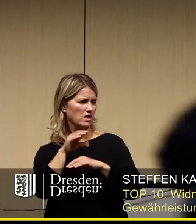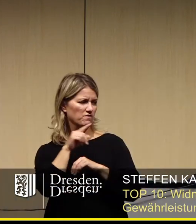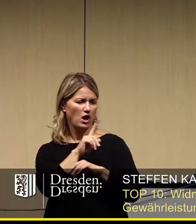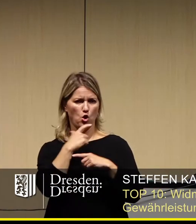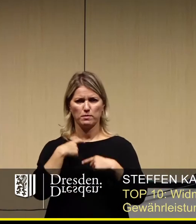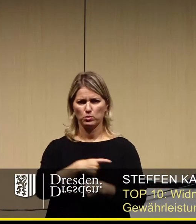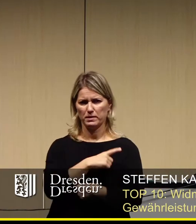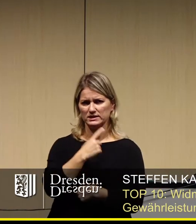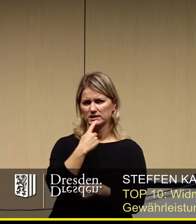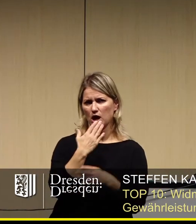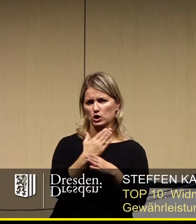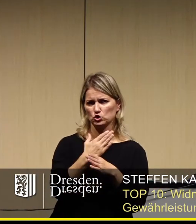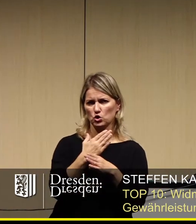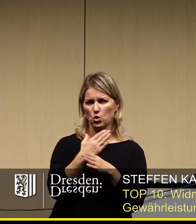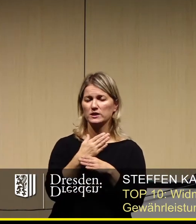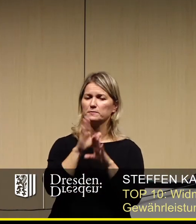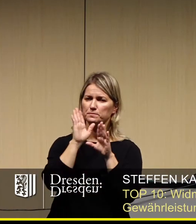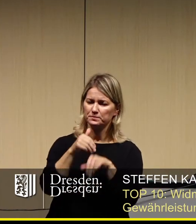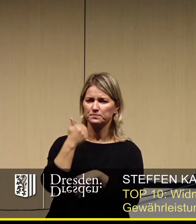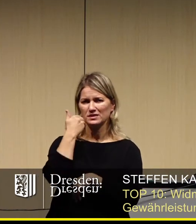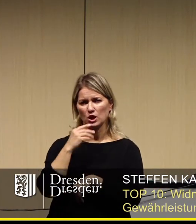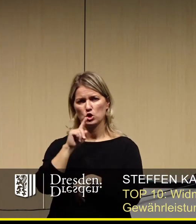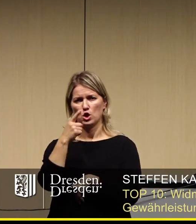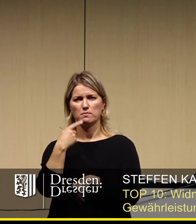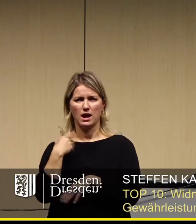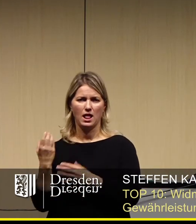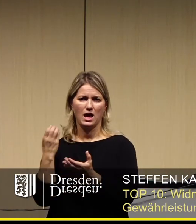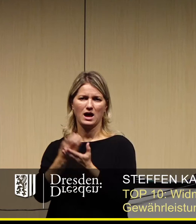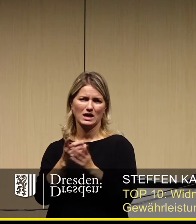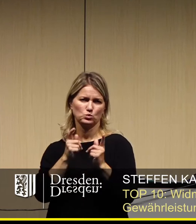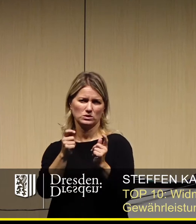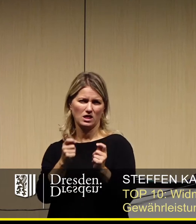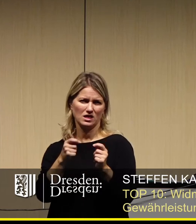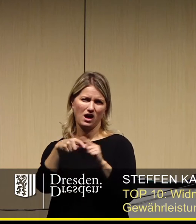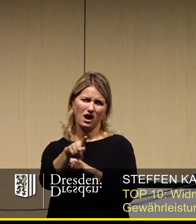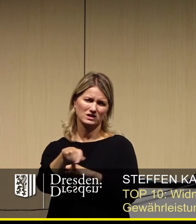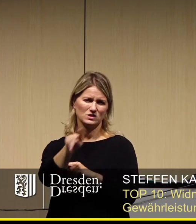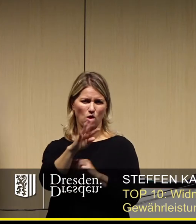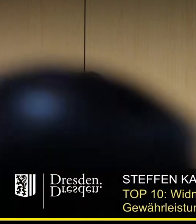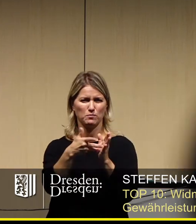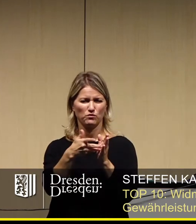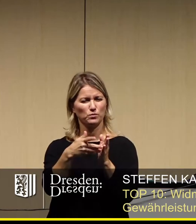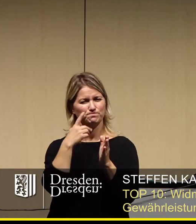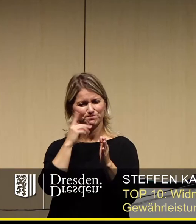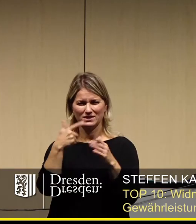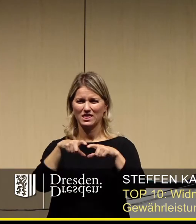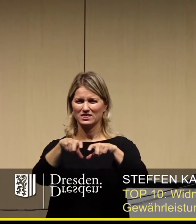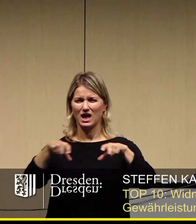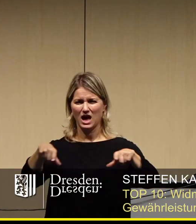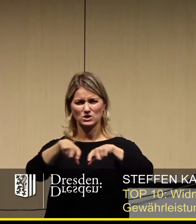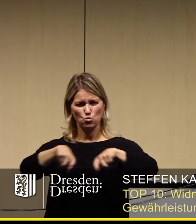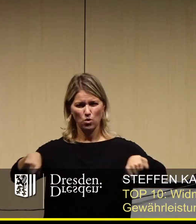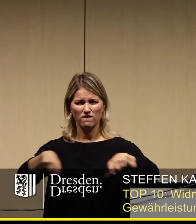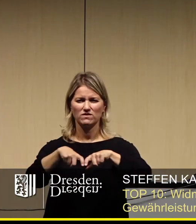angesprochen, auch gern noch mal mit unserem Ergänzungsantrag prüfen lassen, ob wir anstatt des Terrassenufers auch